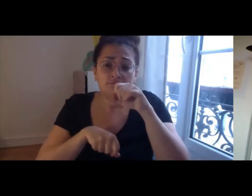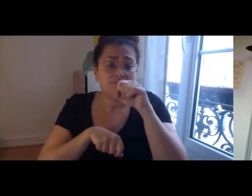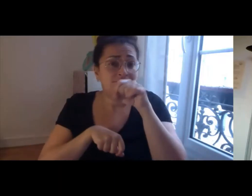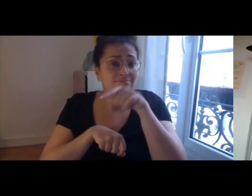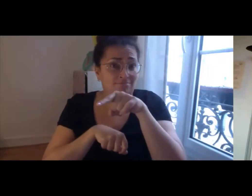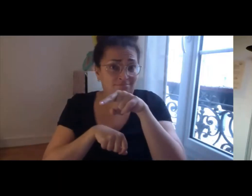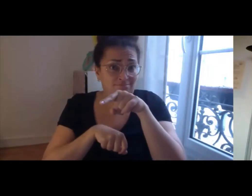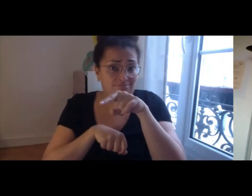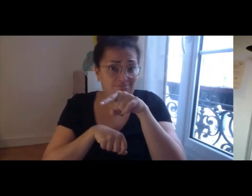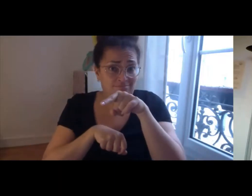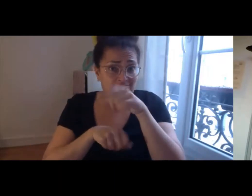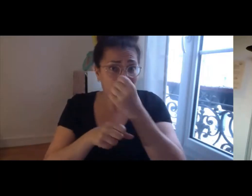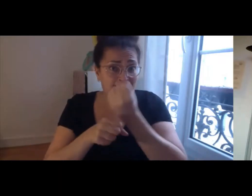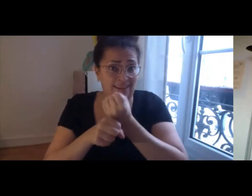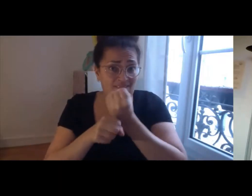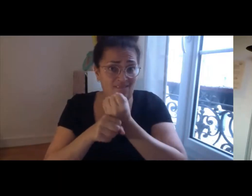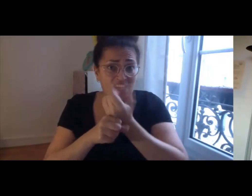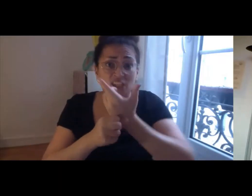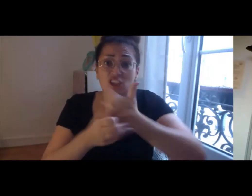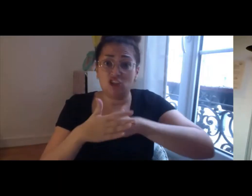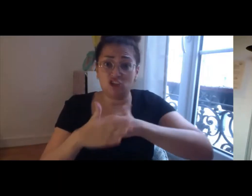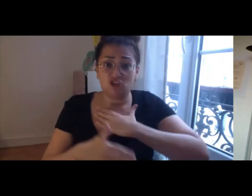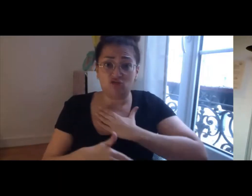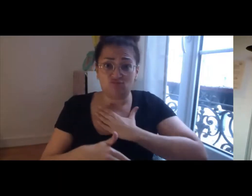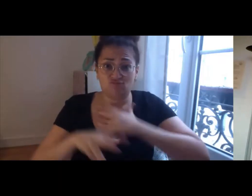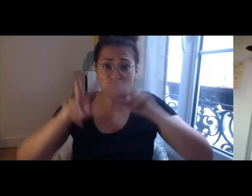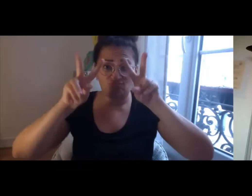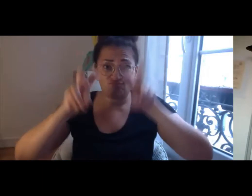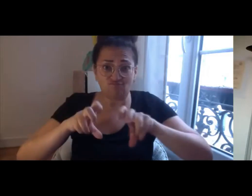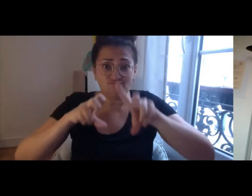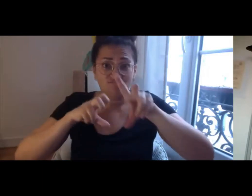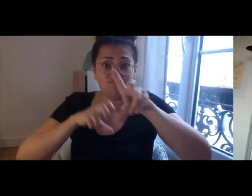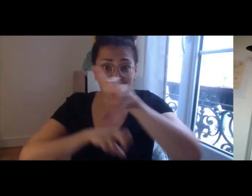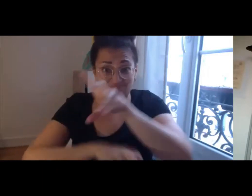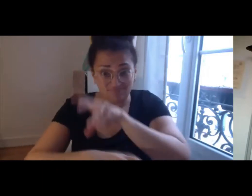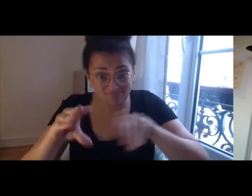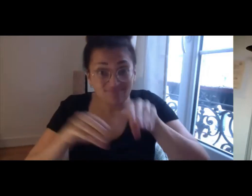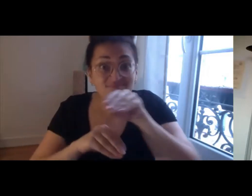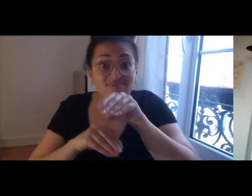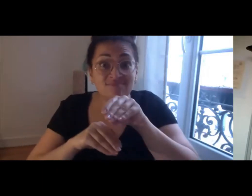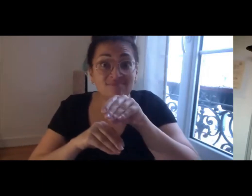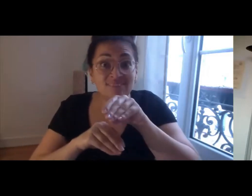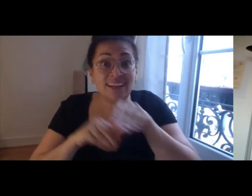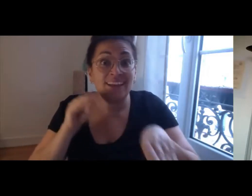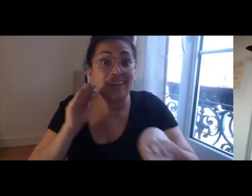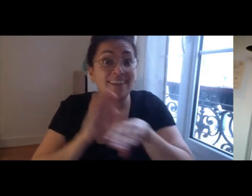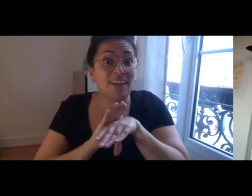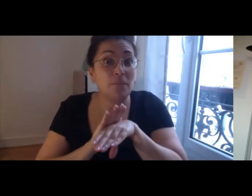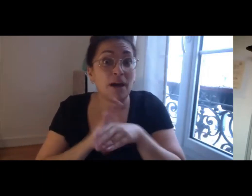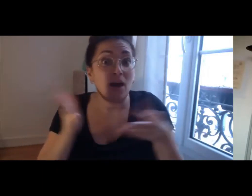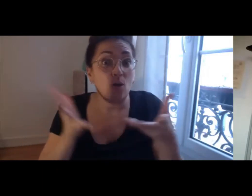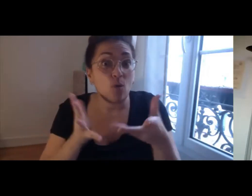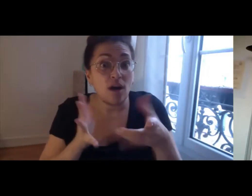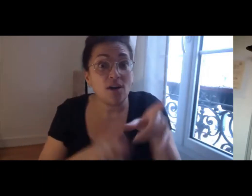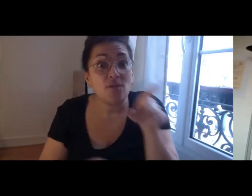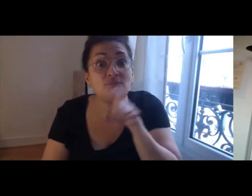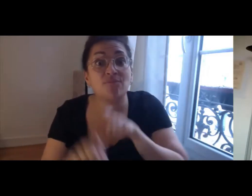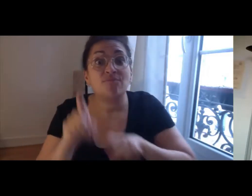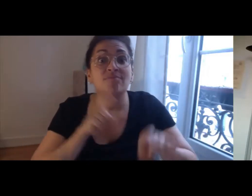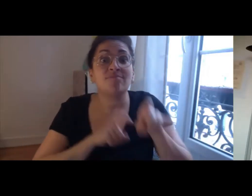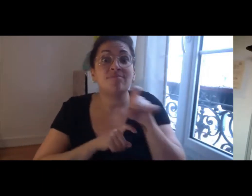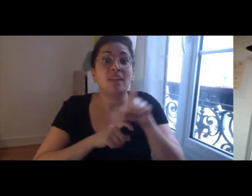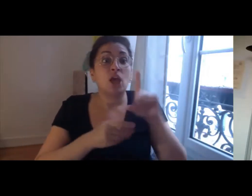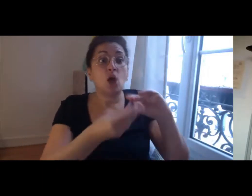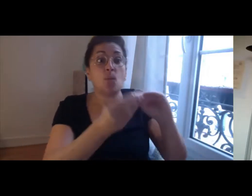nous la recherche appliquée on a le point de départ c'est c plus comme je vous disais tout à l'heure une problématique de terrain qui